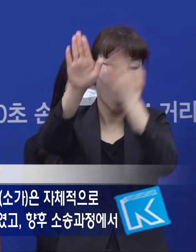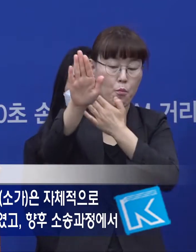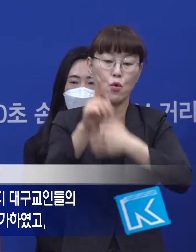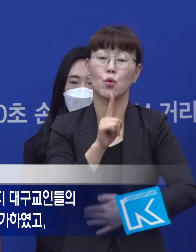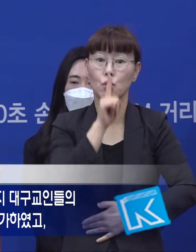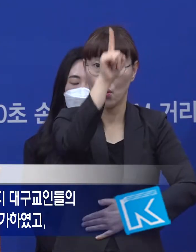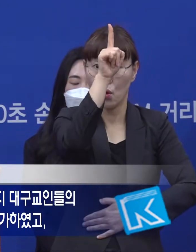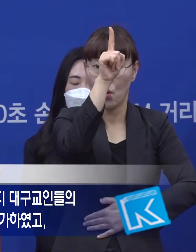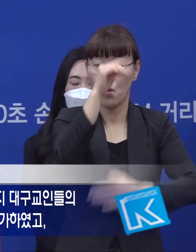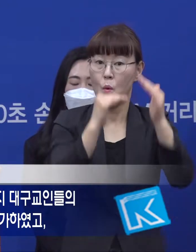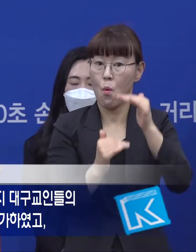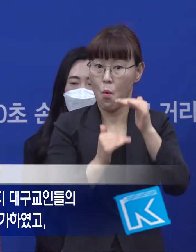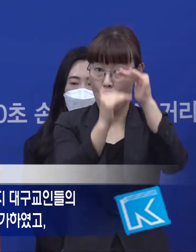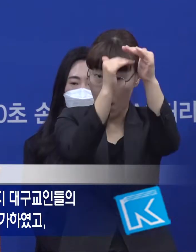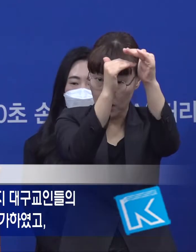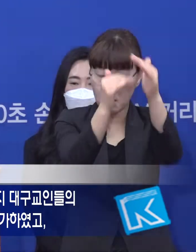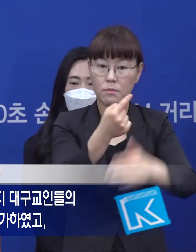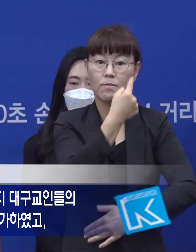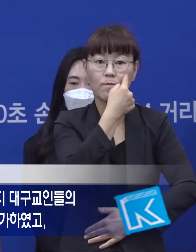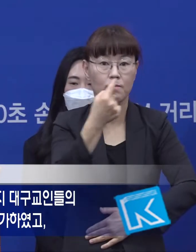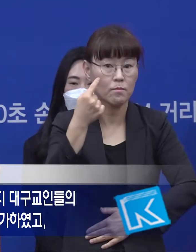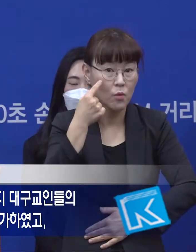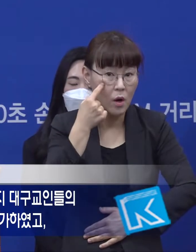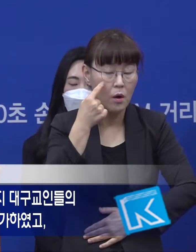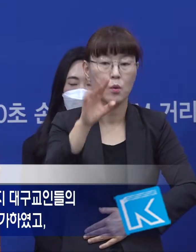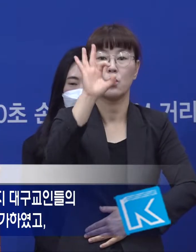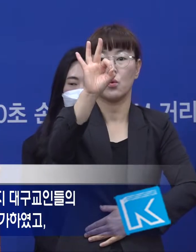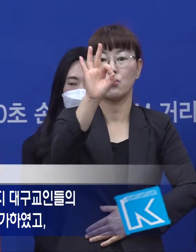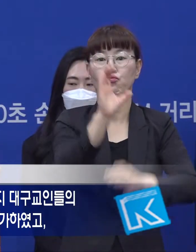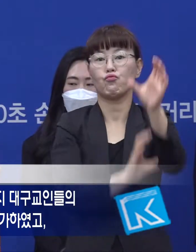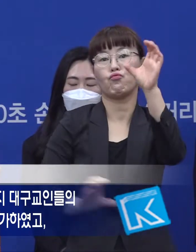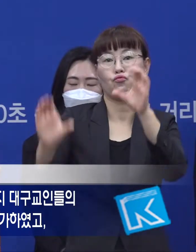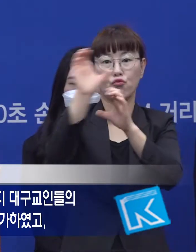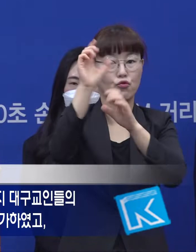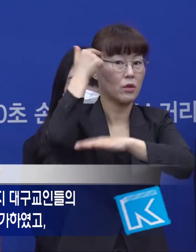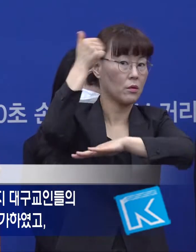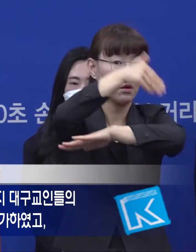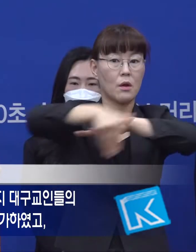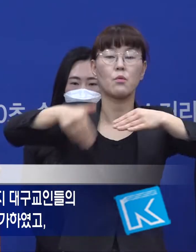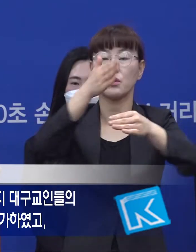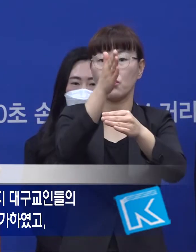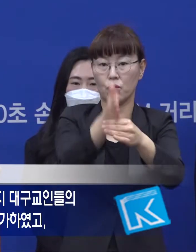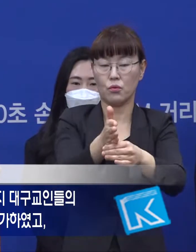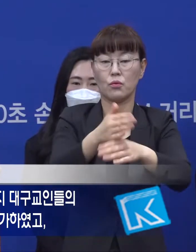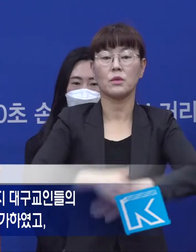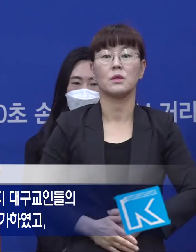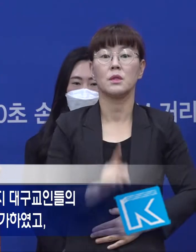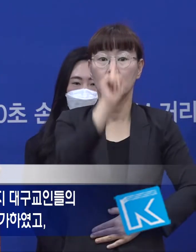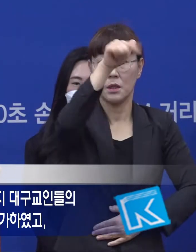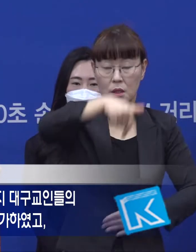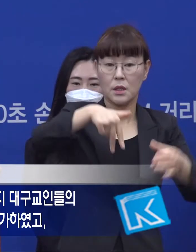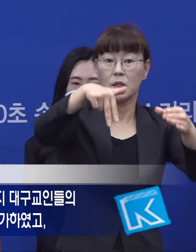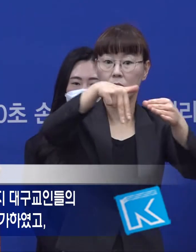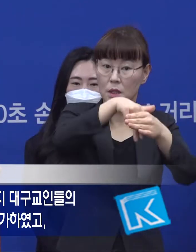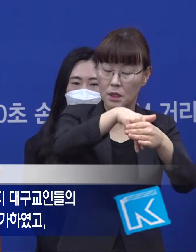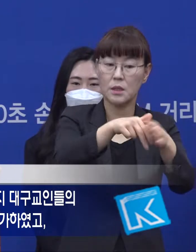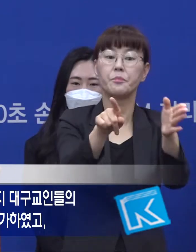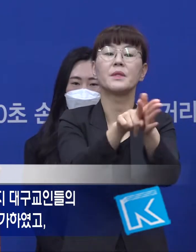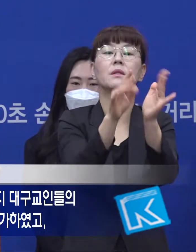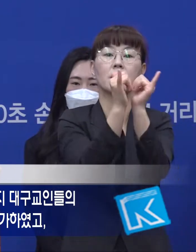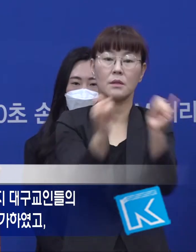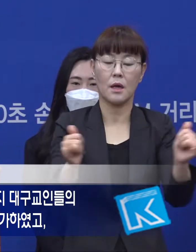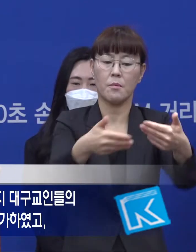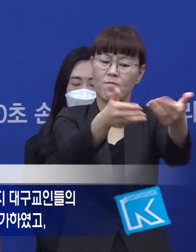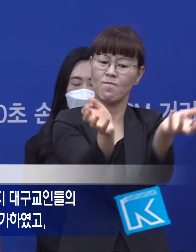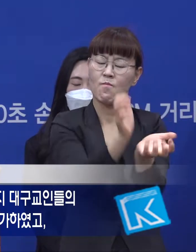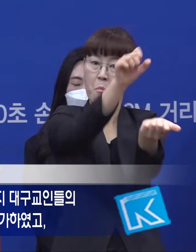과정에서 관련 내용의 입증을 통해서 그 금액을 늘려갈 예정입니다. 신천지 대구교인들의 집단